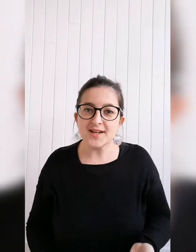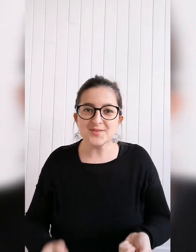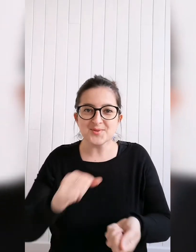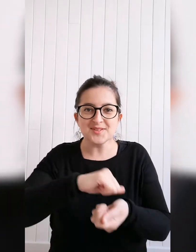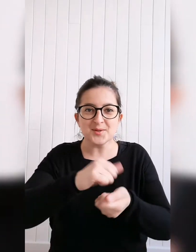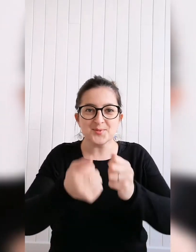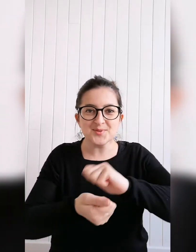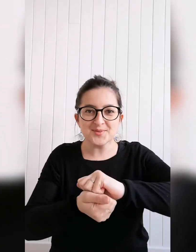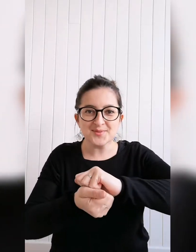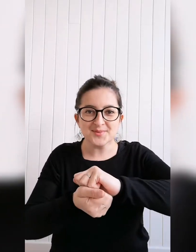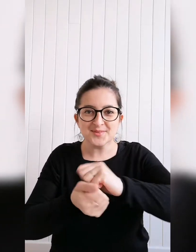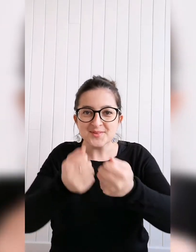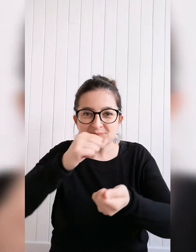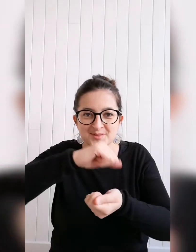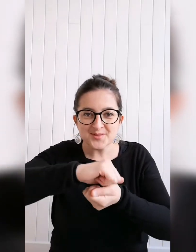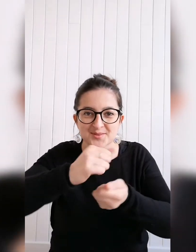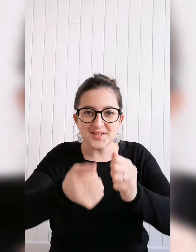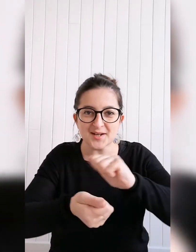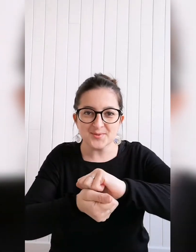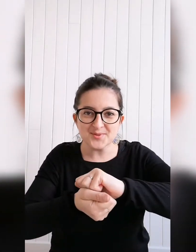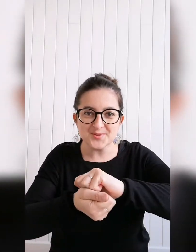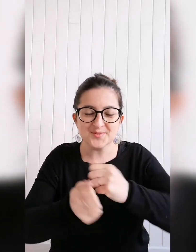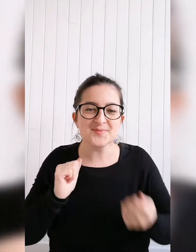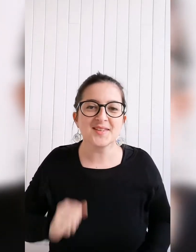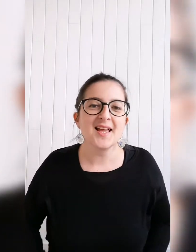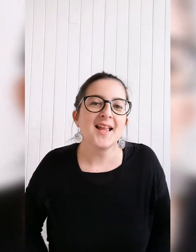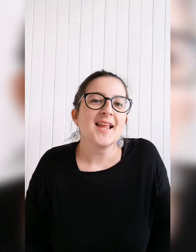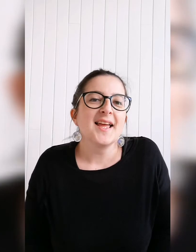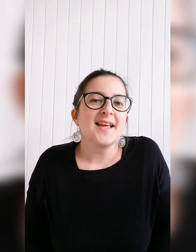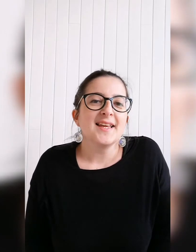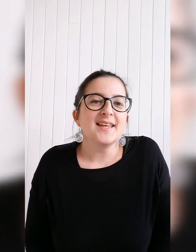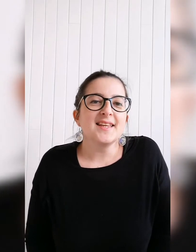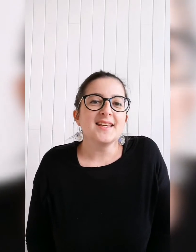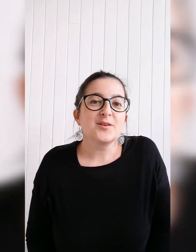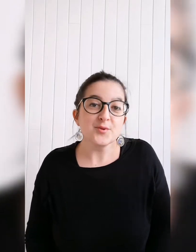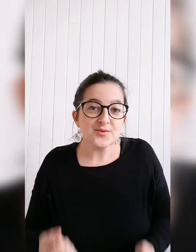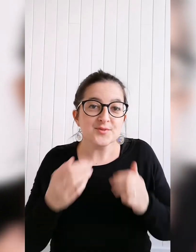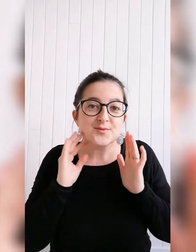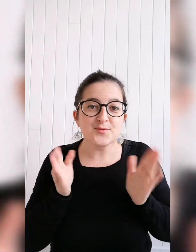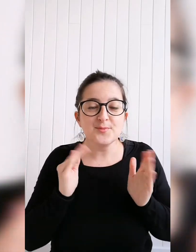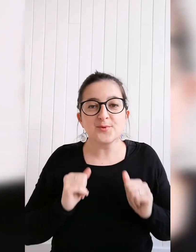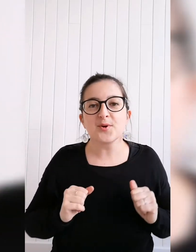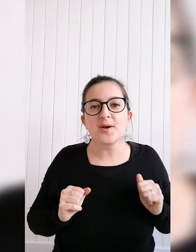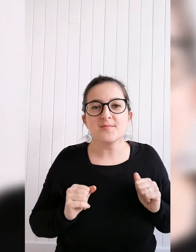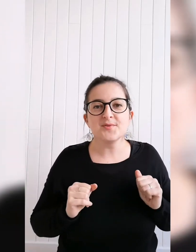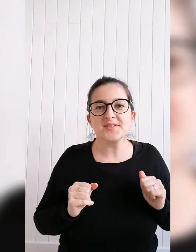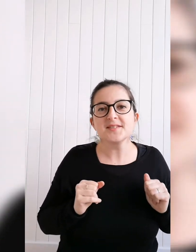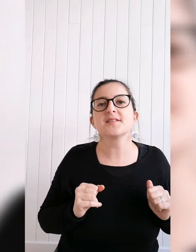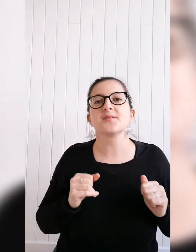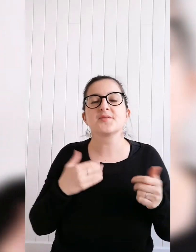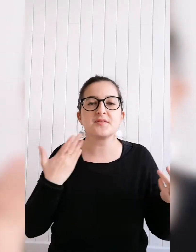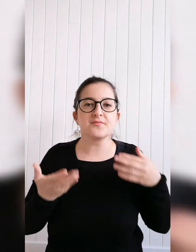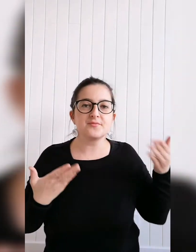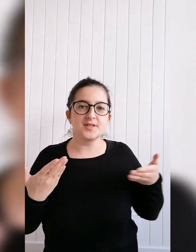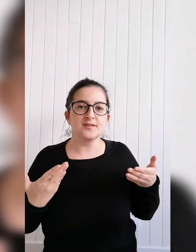aller changer ta couche ? Changer la couche. Et couche, je vous montre quand même le signe si vous voulez